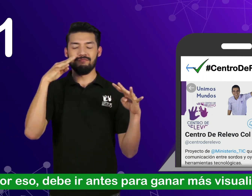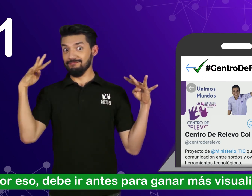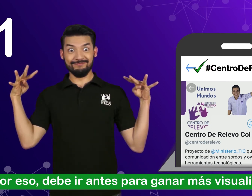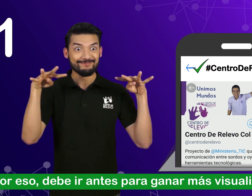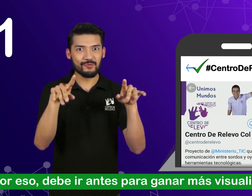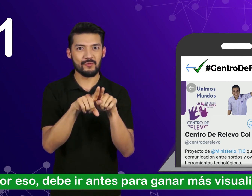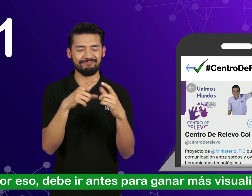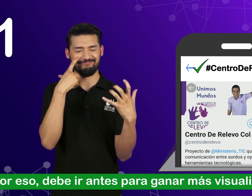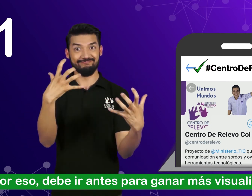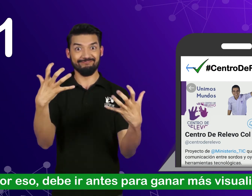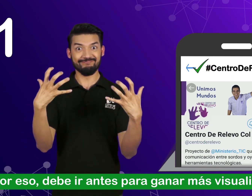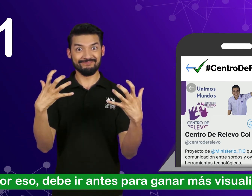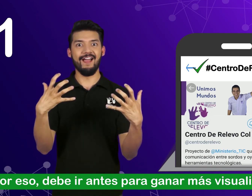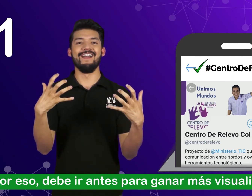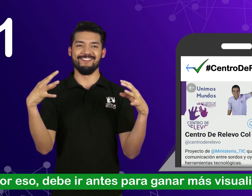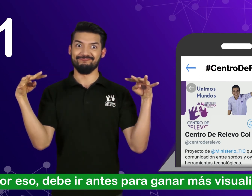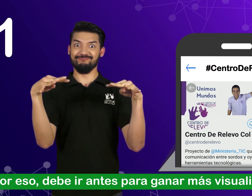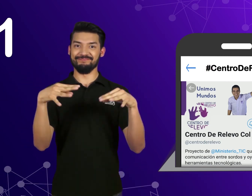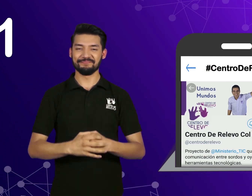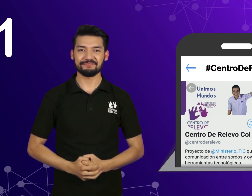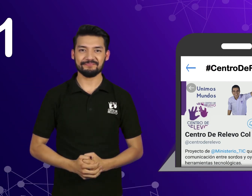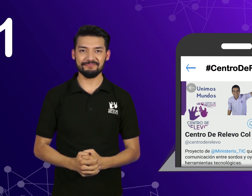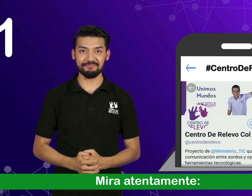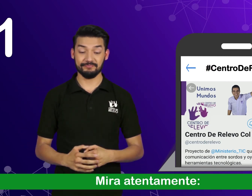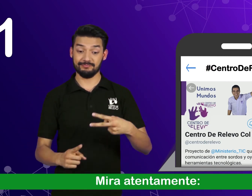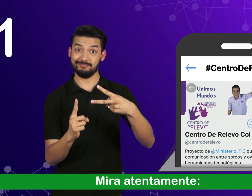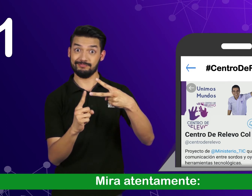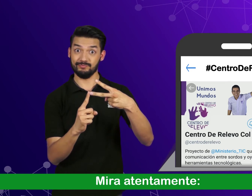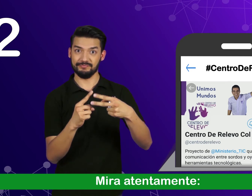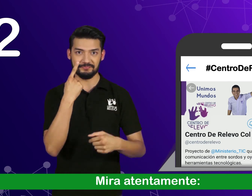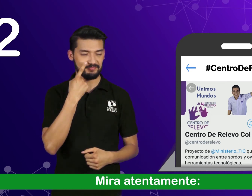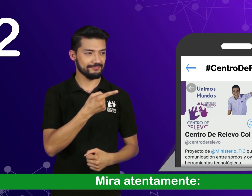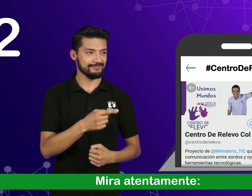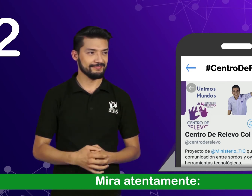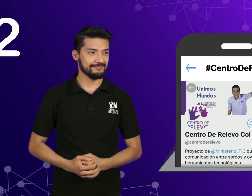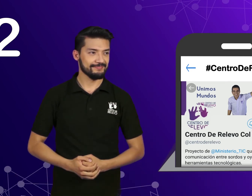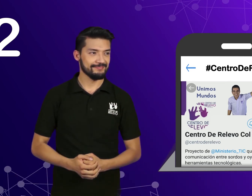debe ir antes para ganar más visualizaciones. Segundo. Mira atentamente.